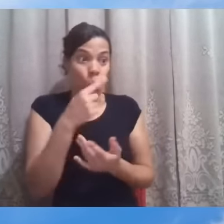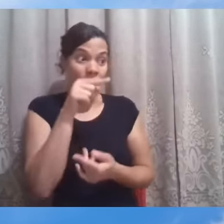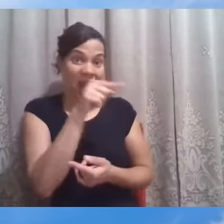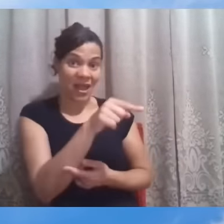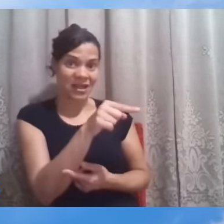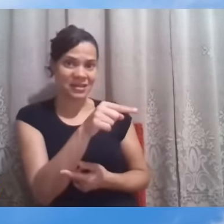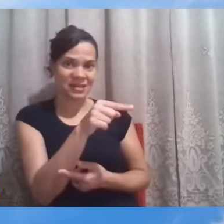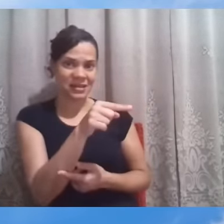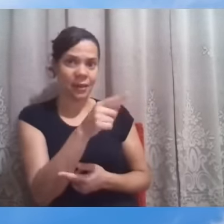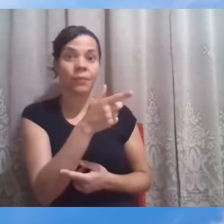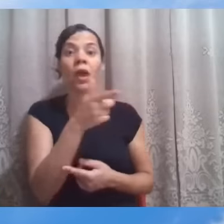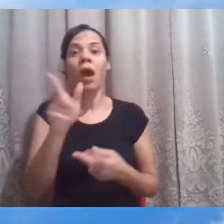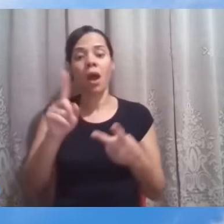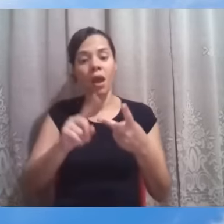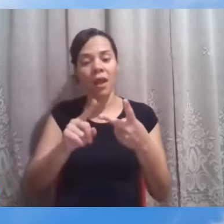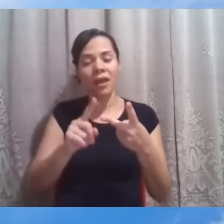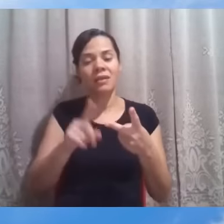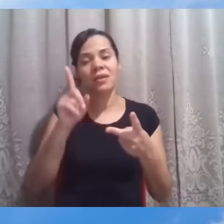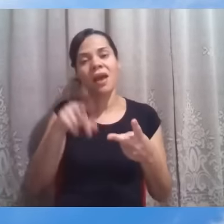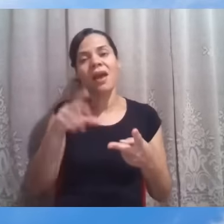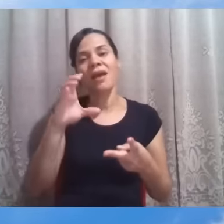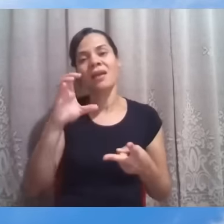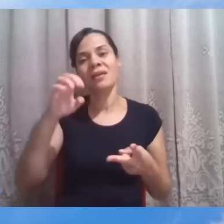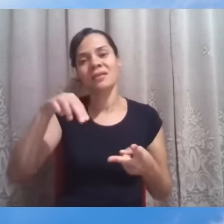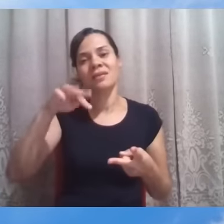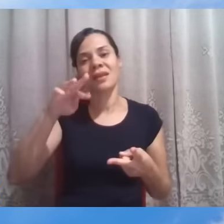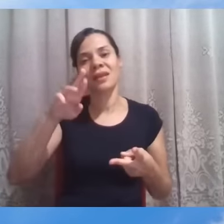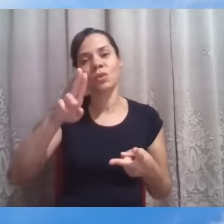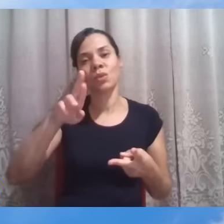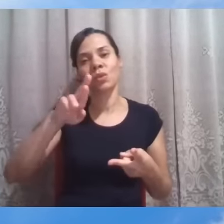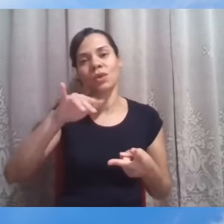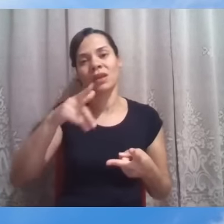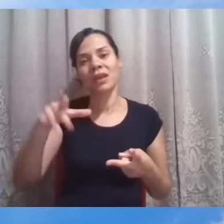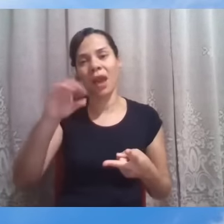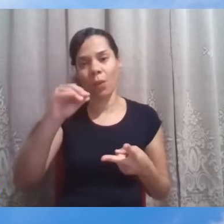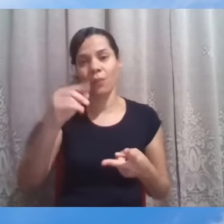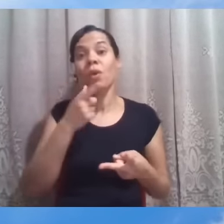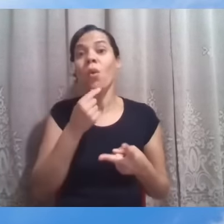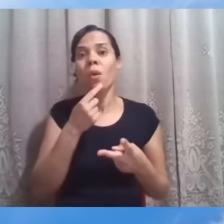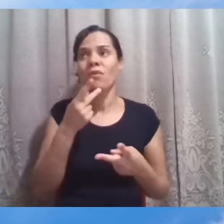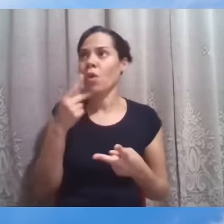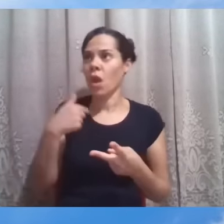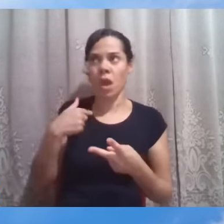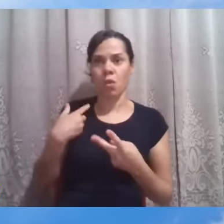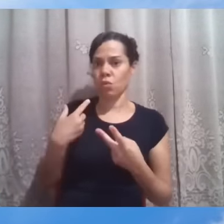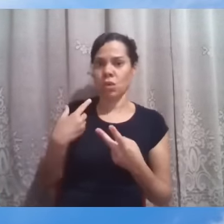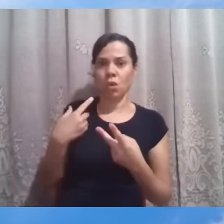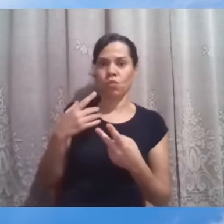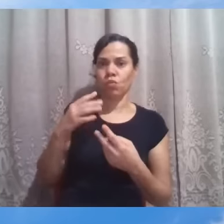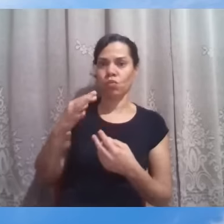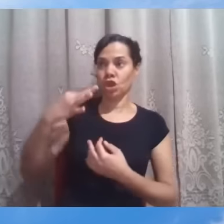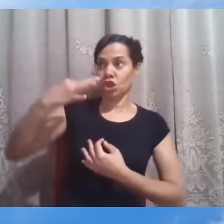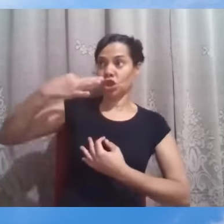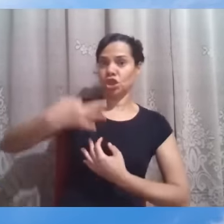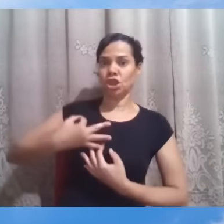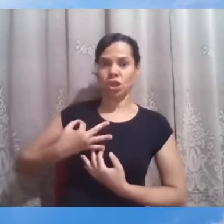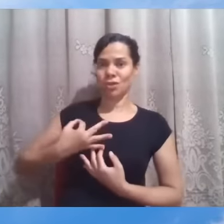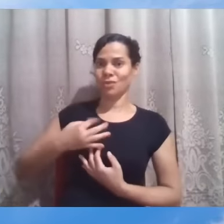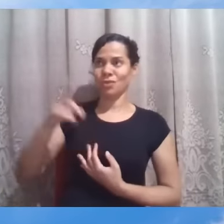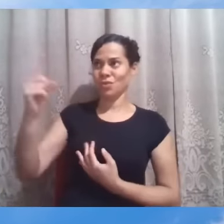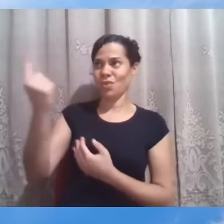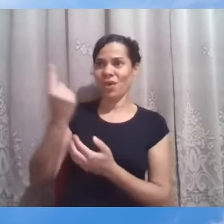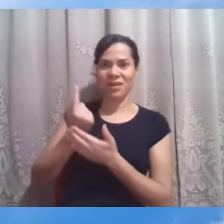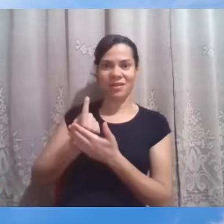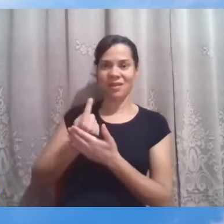cujo servo foi curado. Aquele que diz, não sou digno de que entre debaixo do meu telhado. Eu sou o centurião, tenho